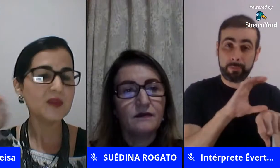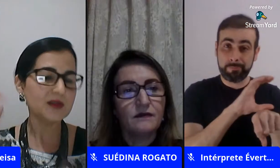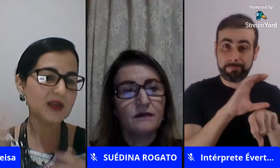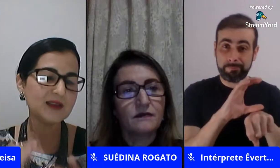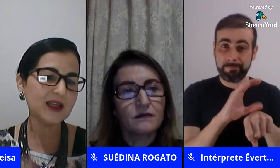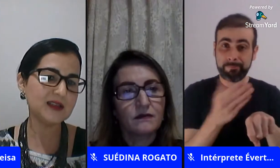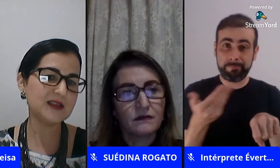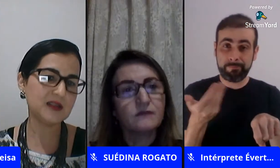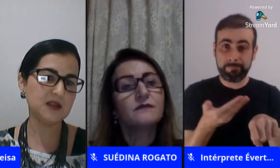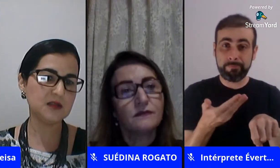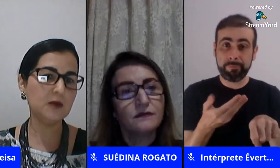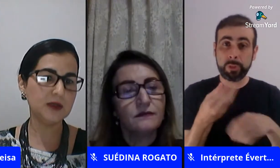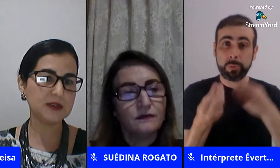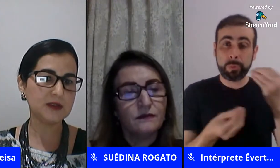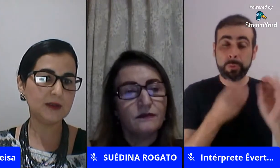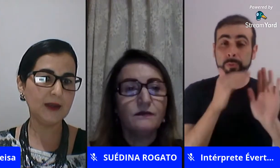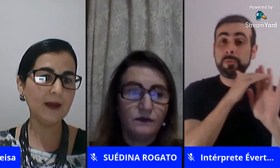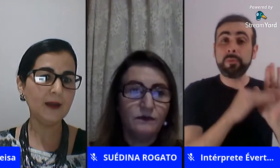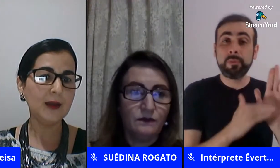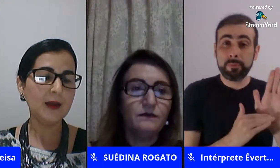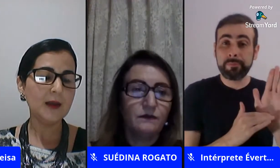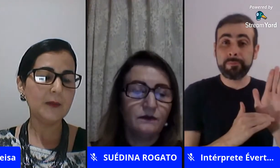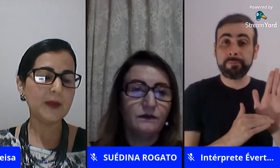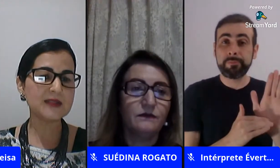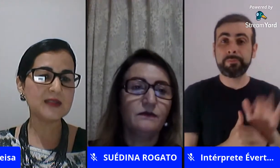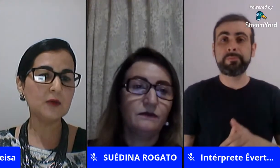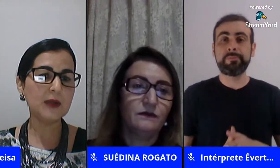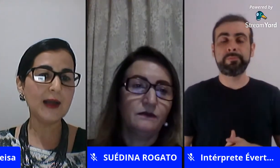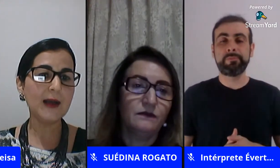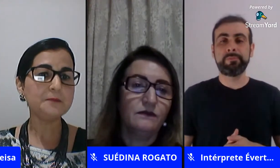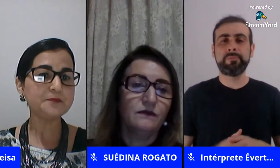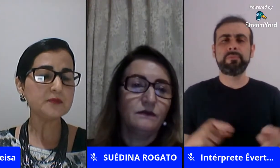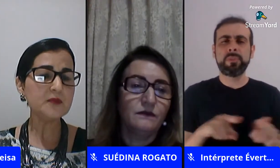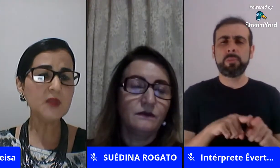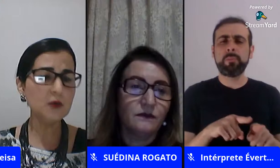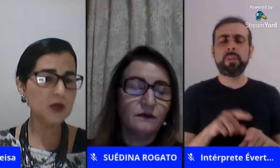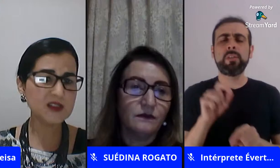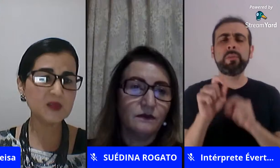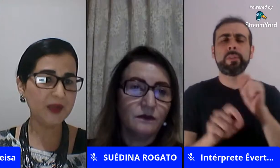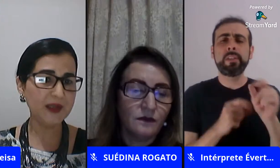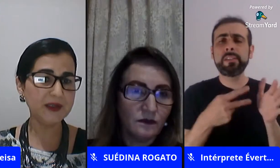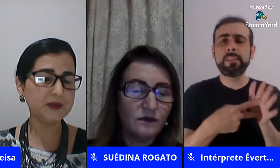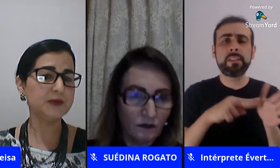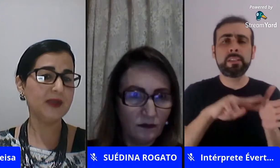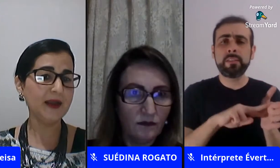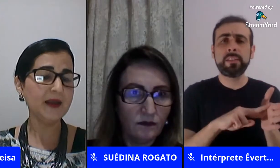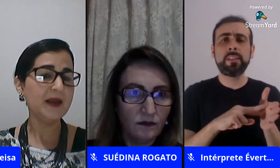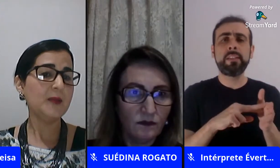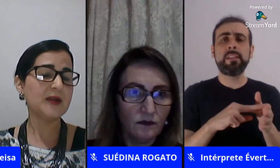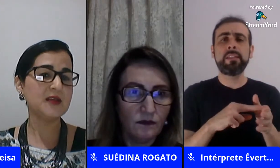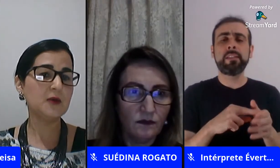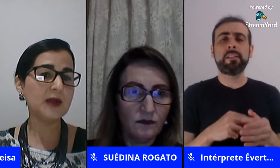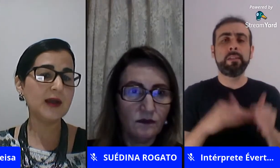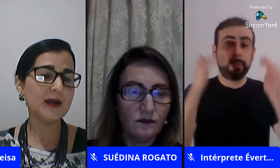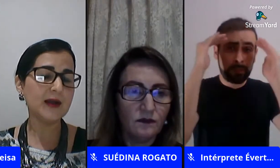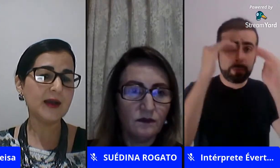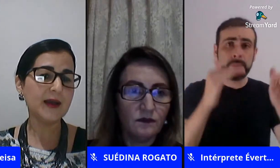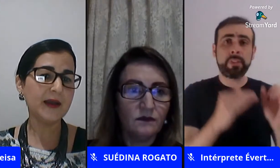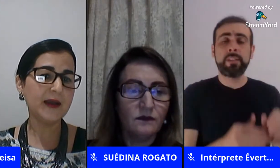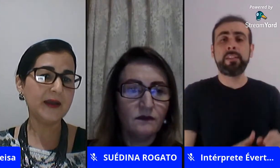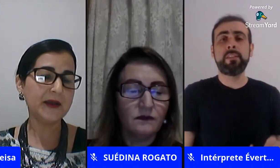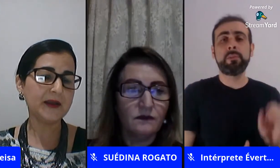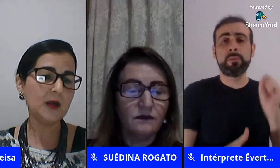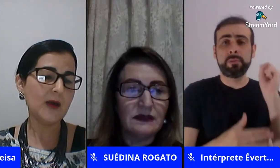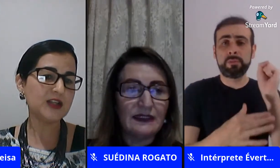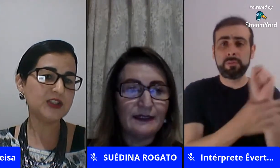tratar dessas questões né para segurar o respeito né para segurar